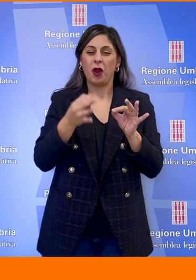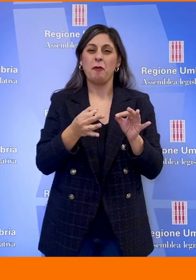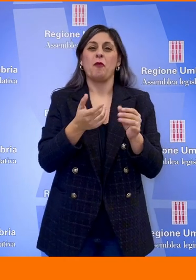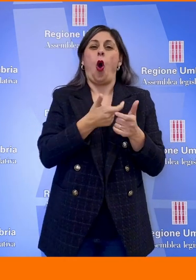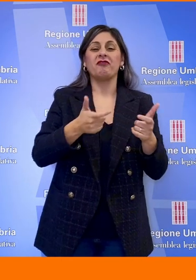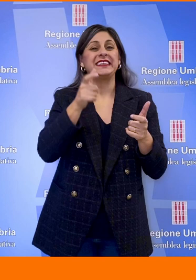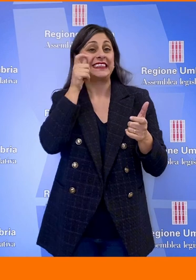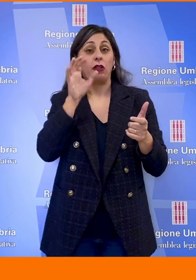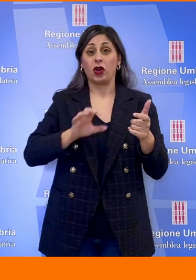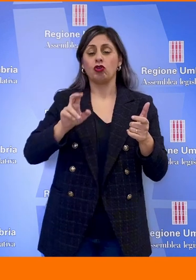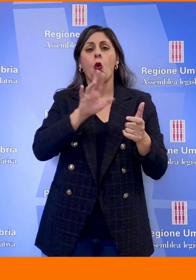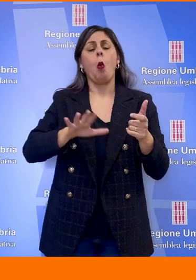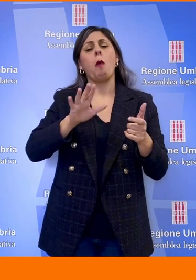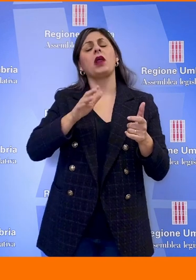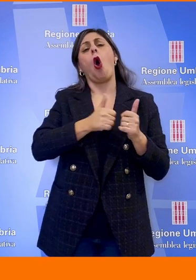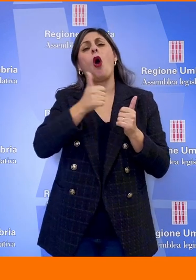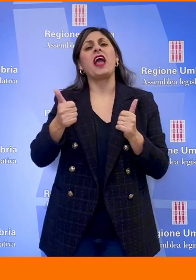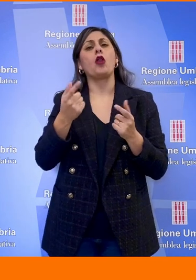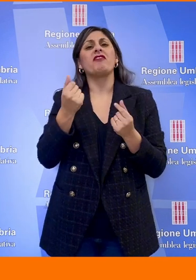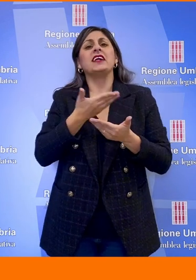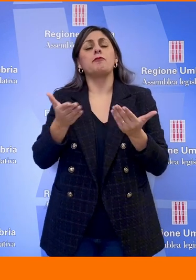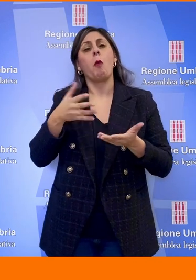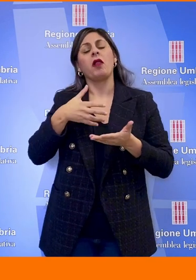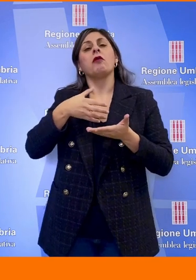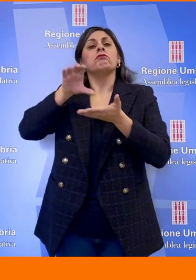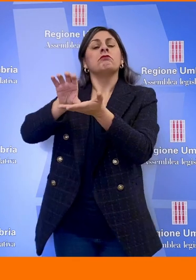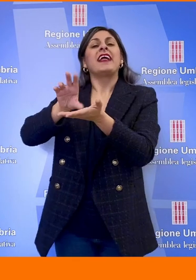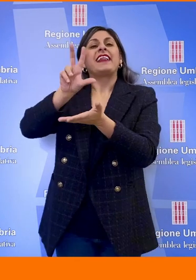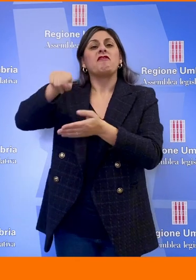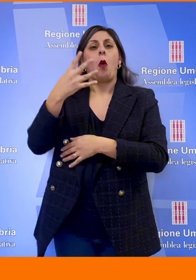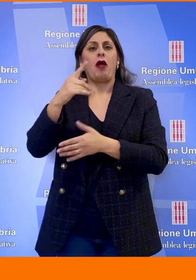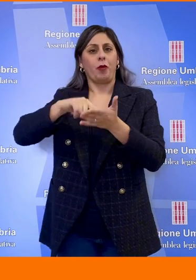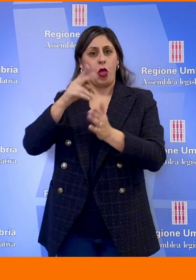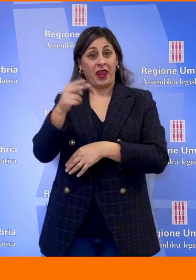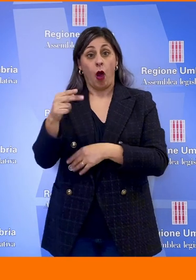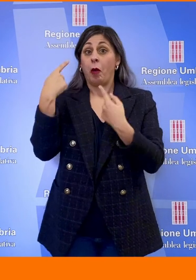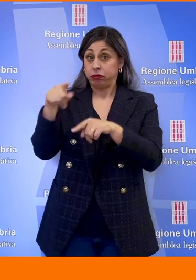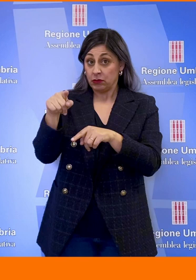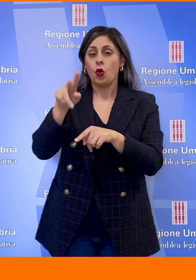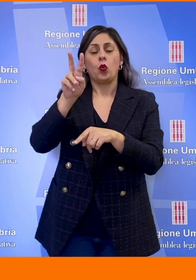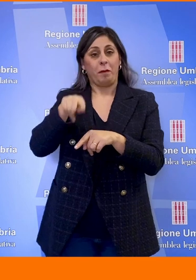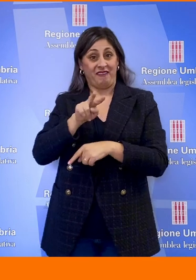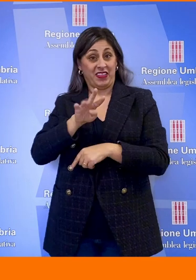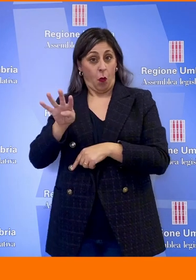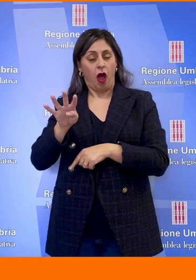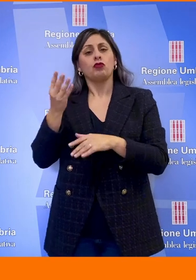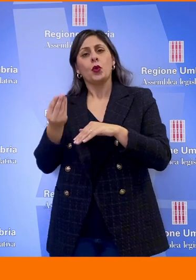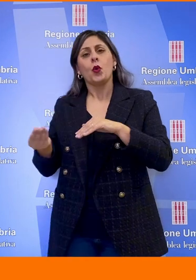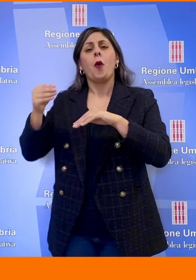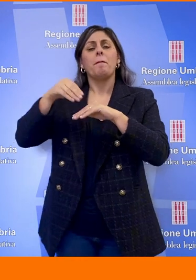'Umbria contribuisce annualmente alla finanza pubblica per 3,4 milioni di euro. A questi per il 2024 si aggiungono ulteriori 6